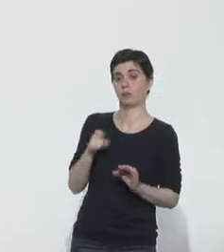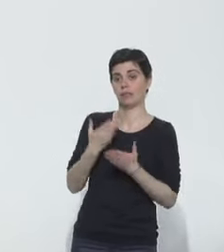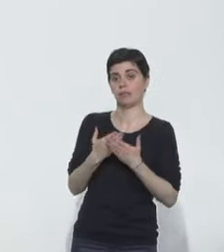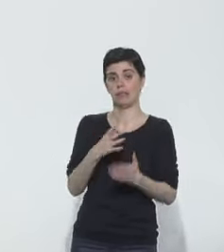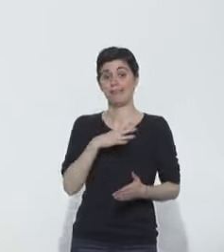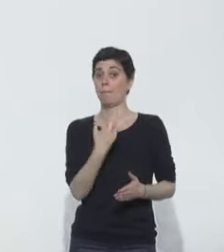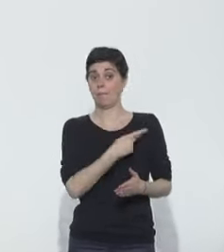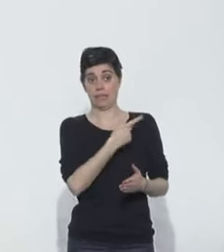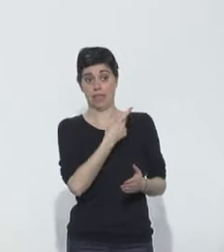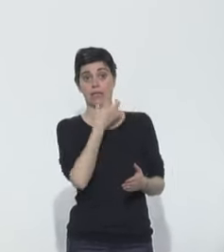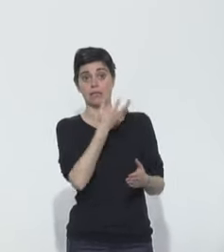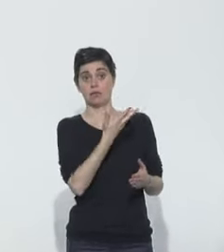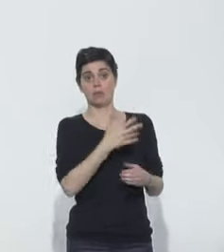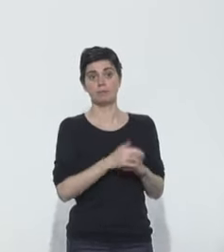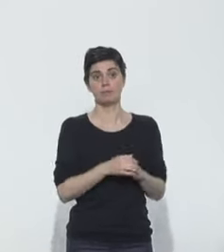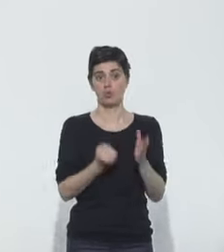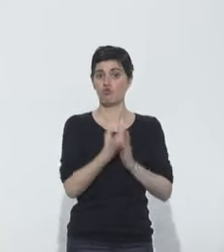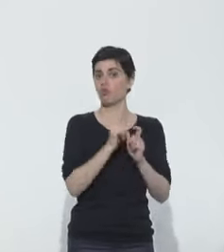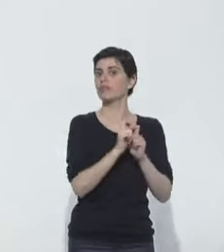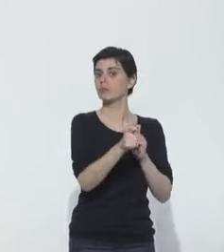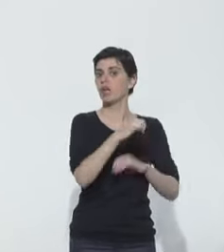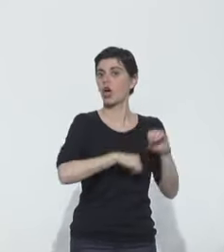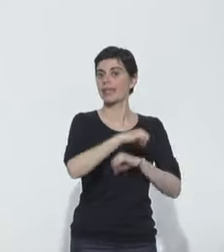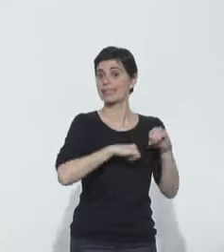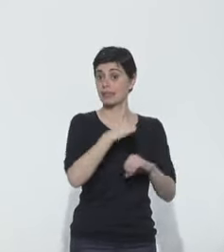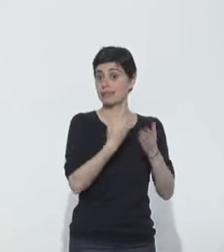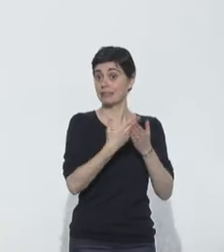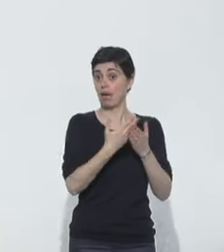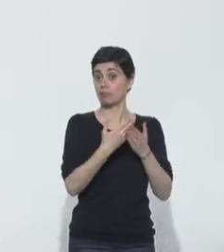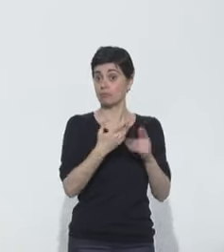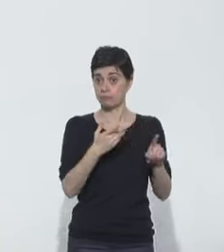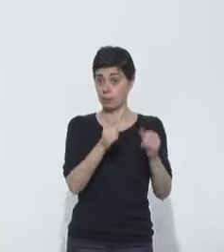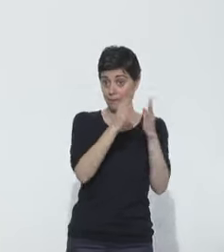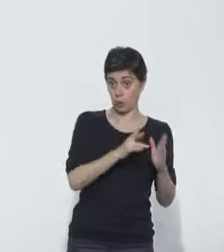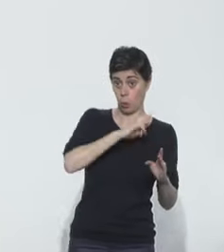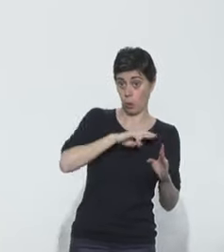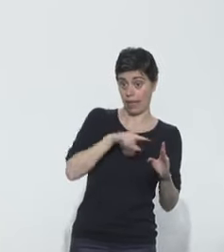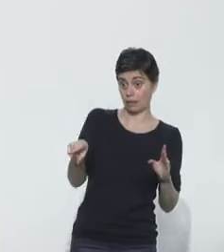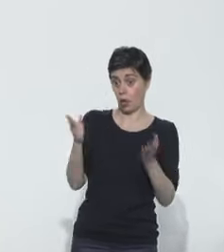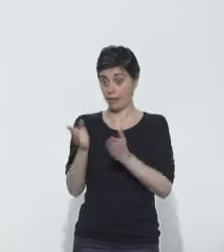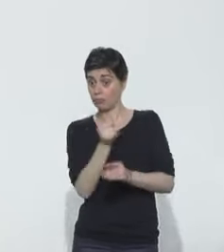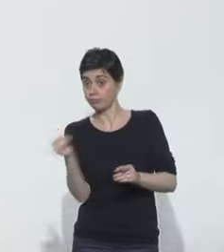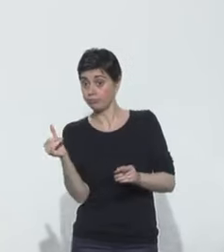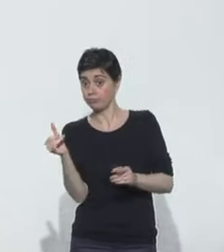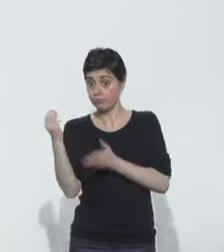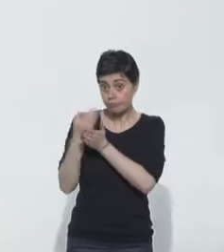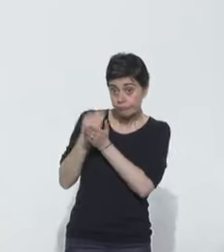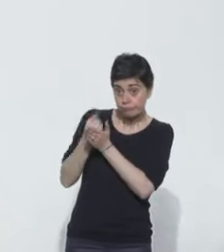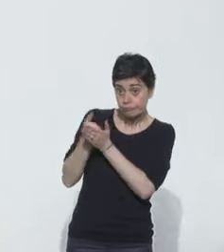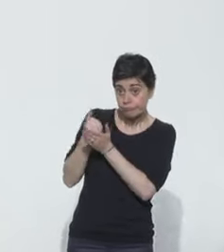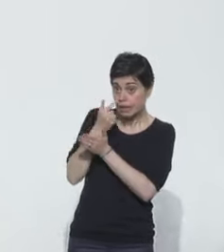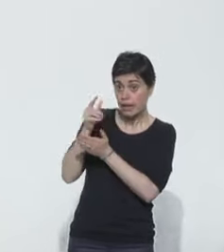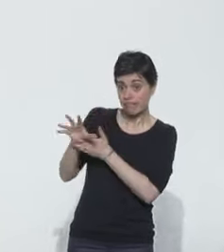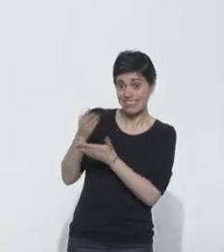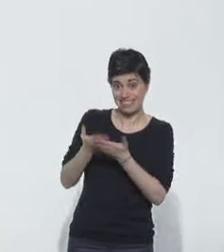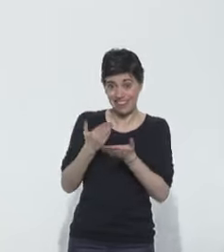Certains médecins disent qu'un nouveau dispositif est mis en place type hotline pour permettre aux EHPAD de transférer plus facilement leurs patients vers l'hôpital. Est-ce